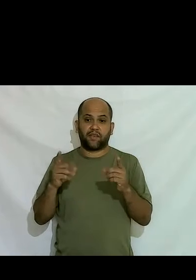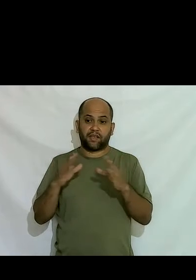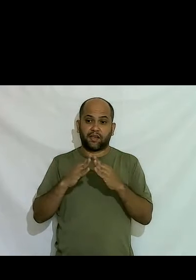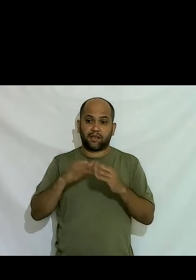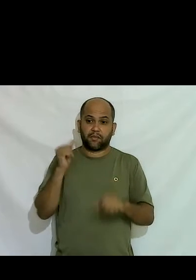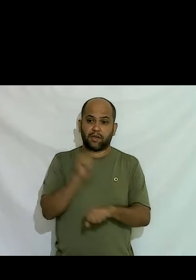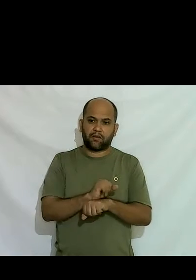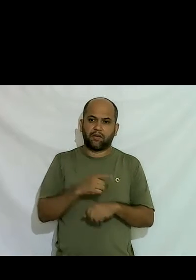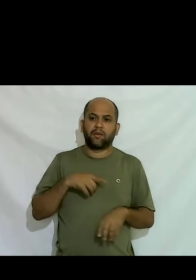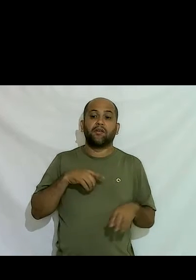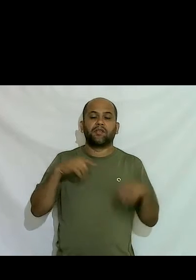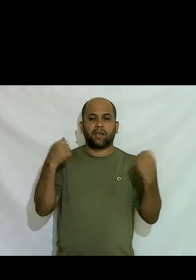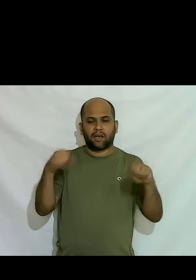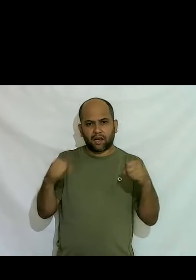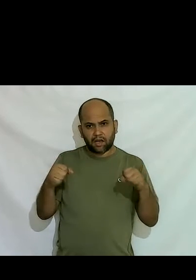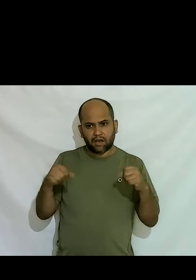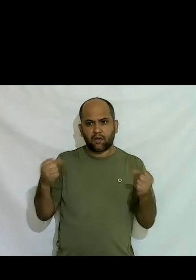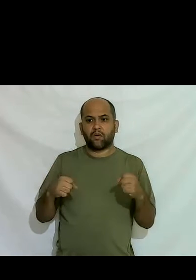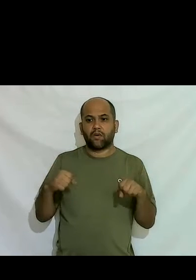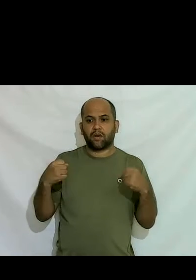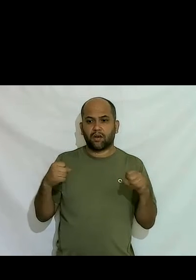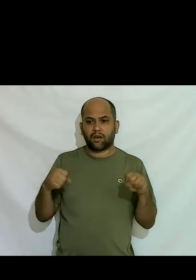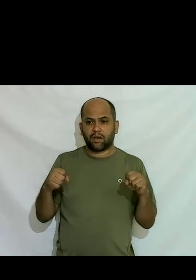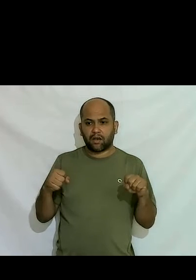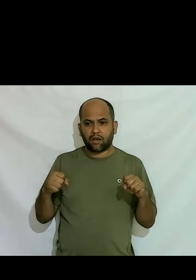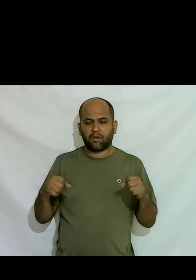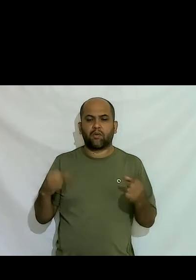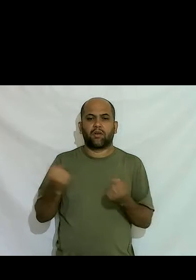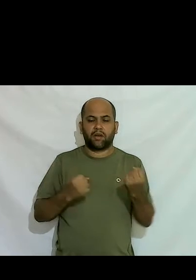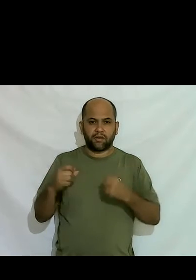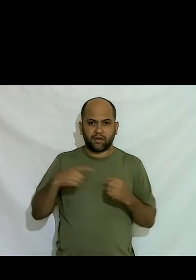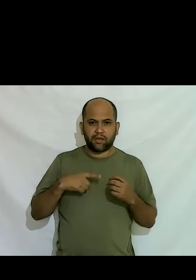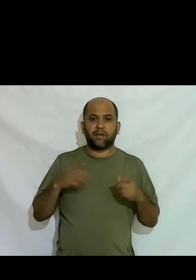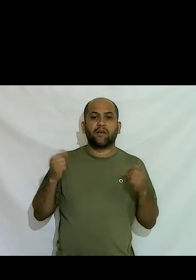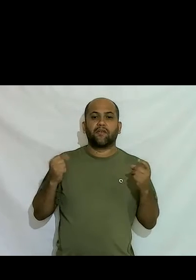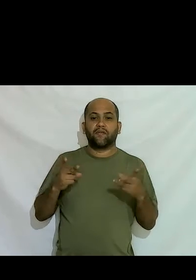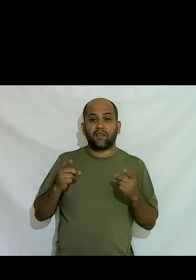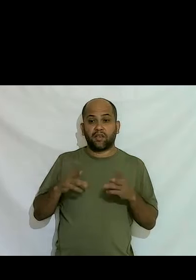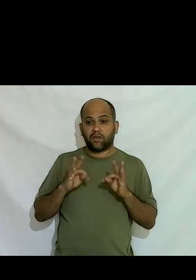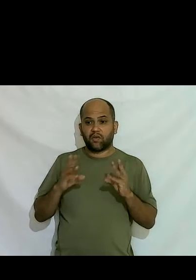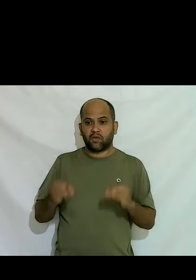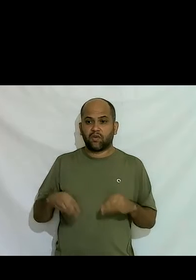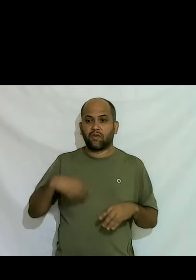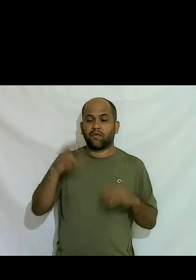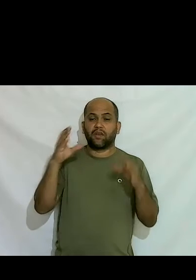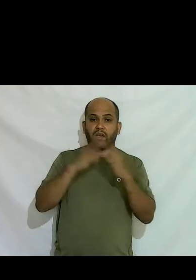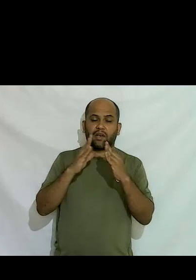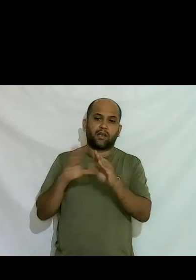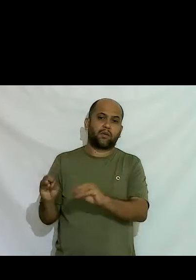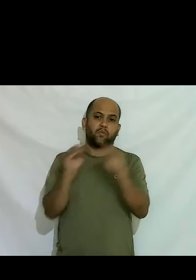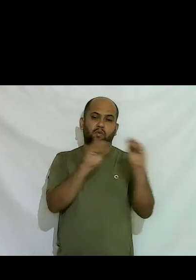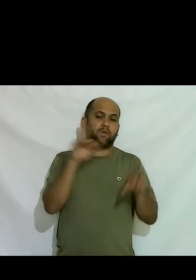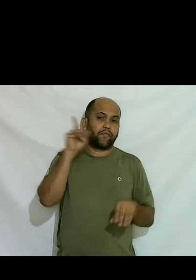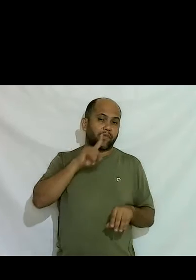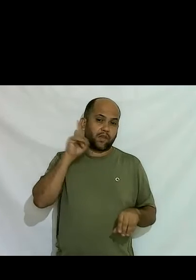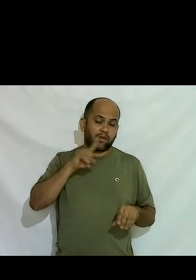carro tinha moto tinha juntado um dinheiro peguei tudo fui morar nos Estados Unidos morei lá também meia um curso de inglês voltei para